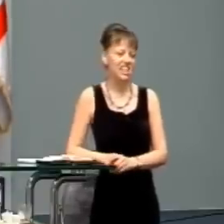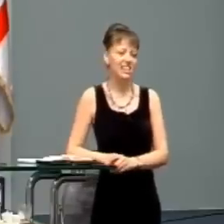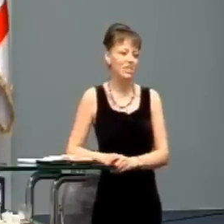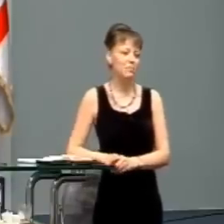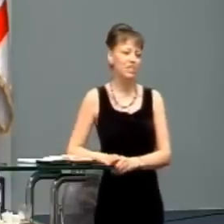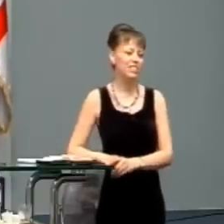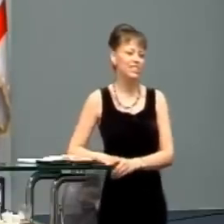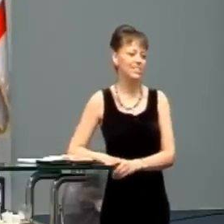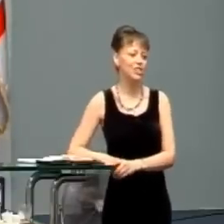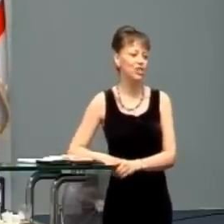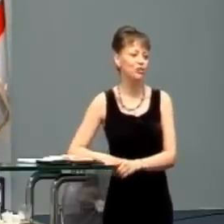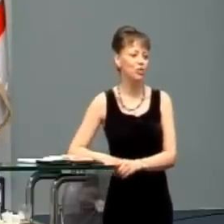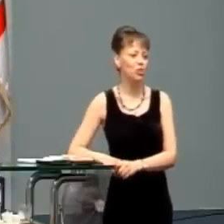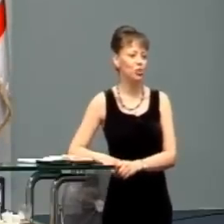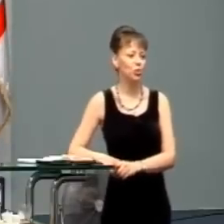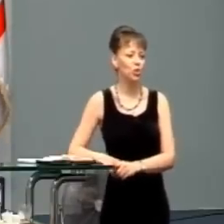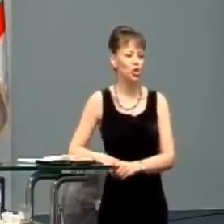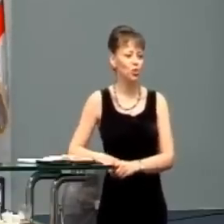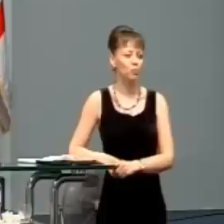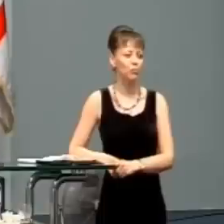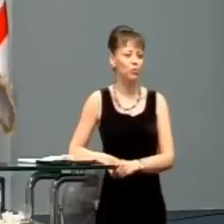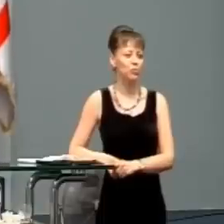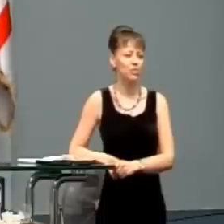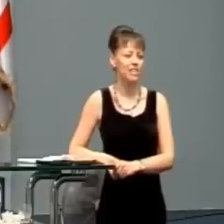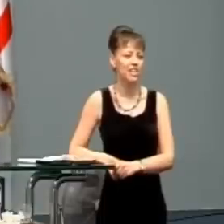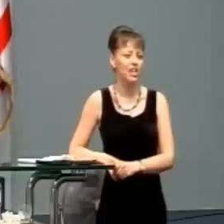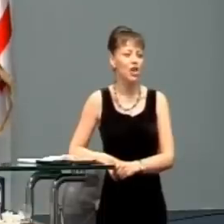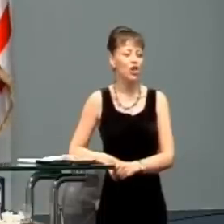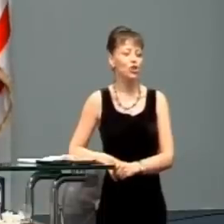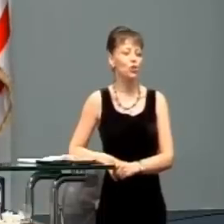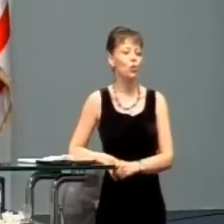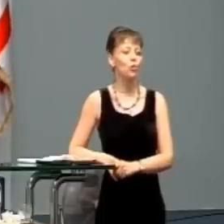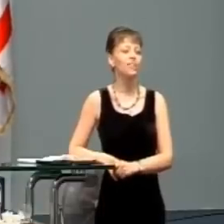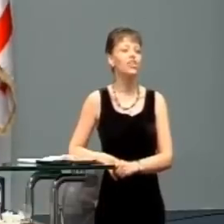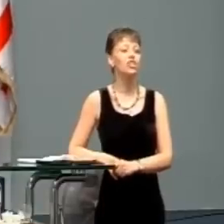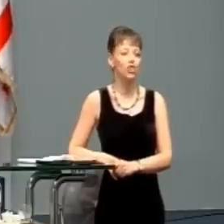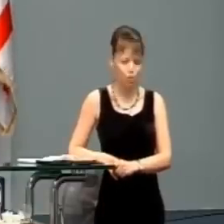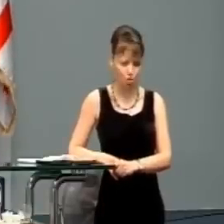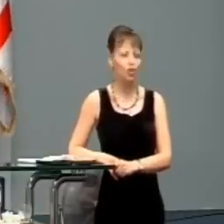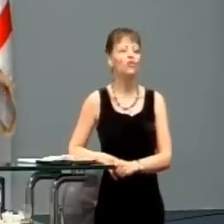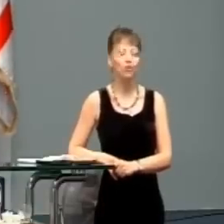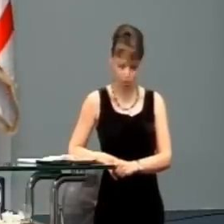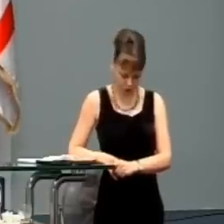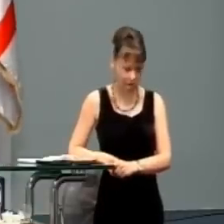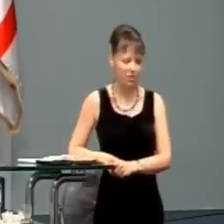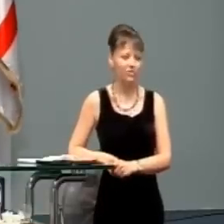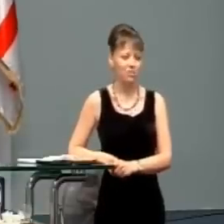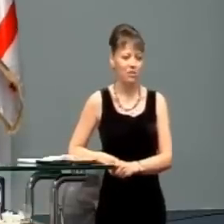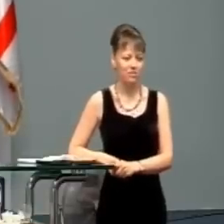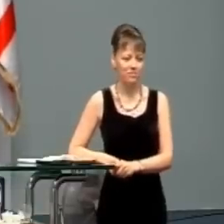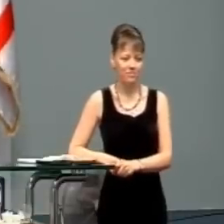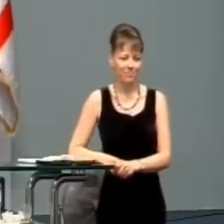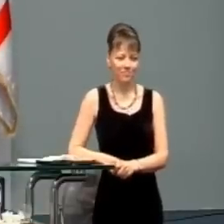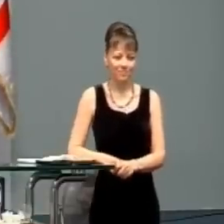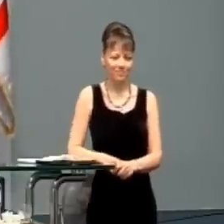Nikdy som sa nebal povedať človeku, ktorý sa práve znovu zrodil, že bol v ten okamih aj uzdravený.